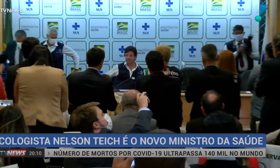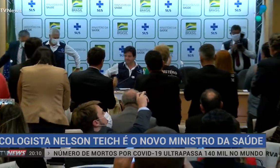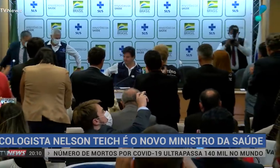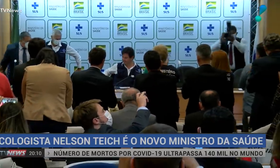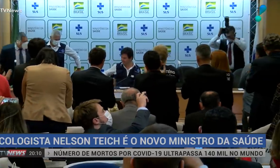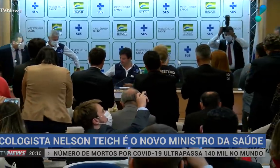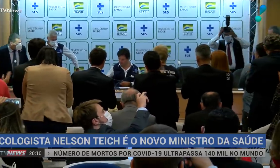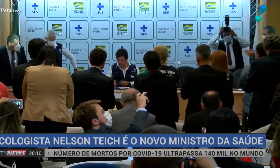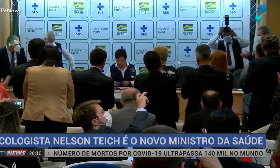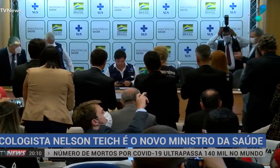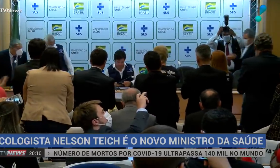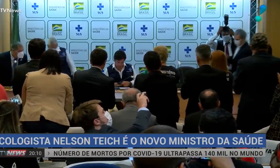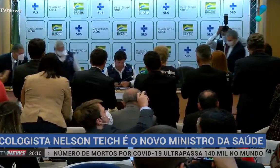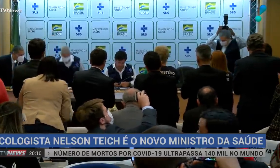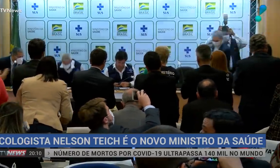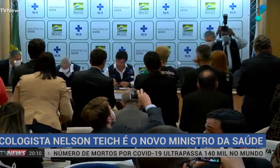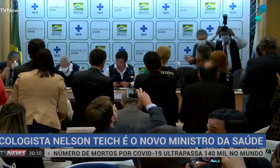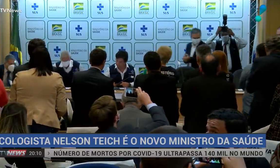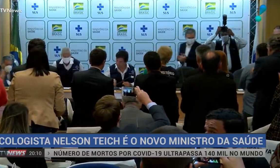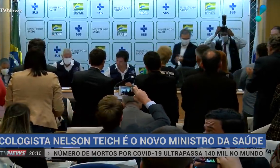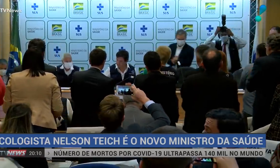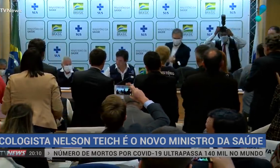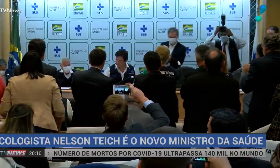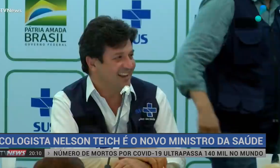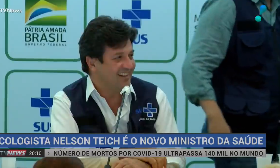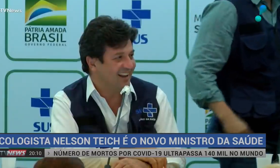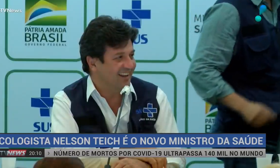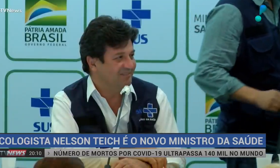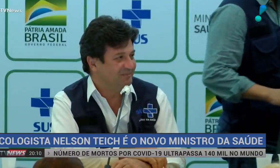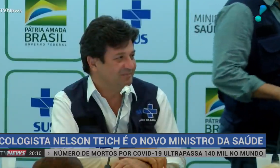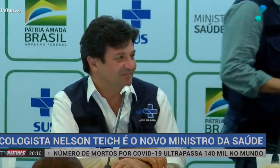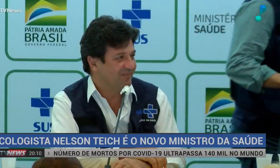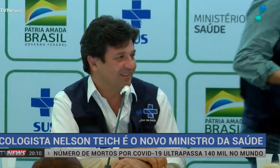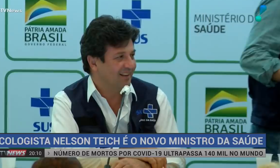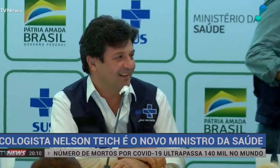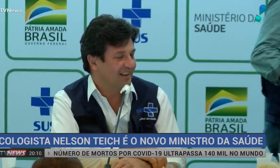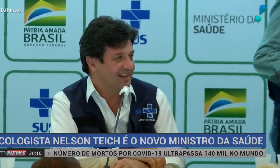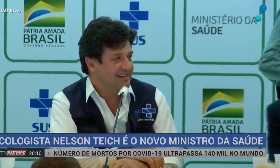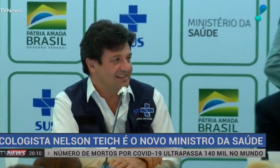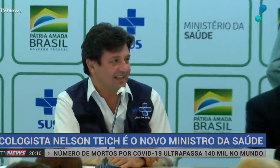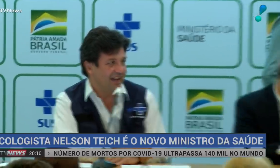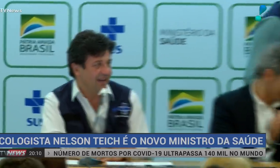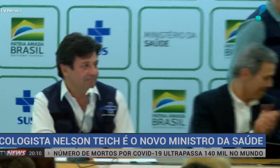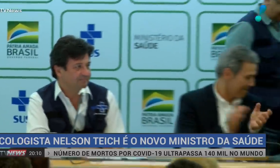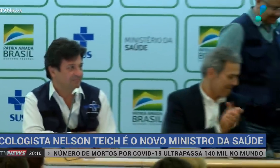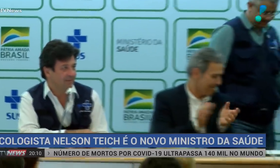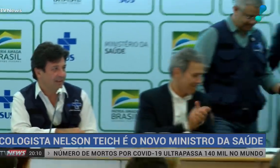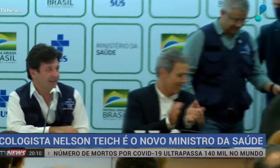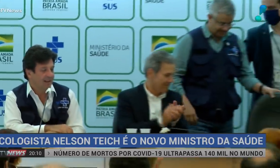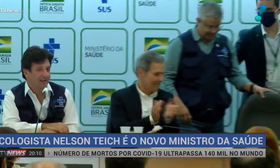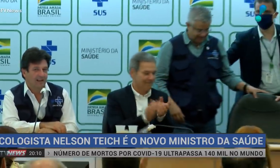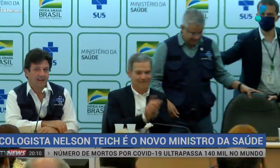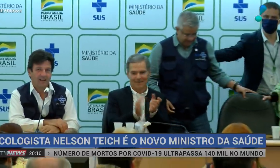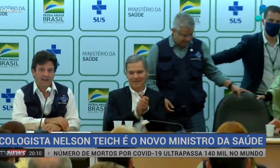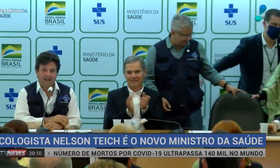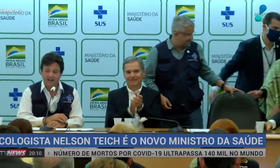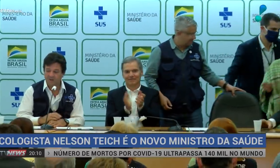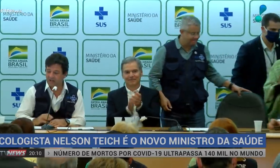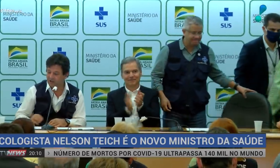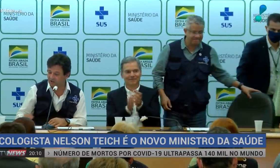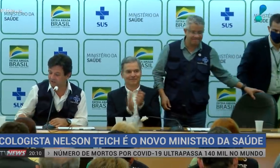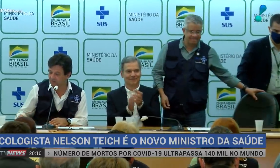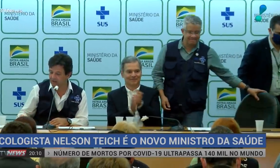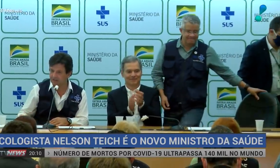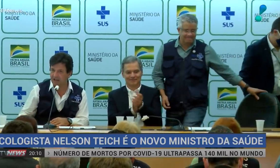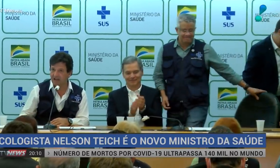ministro da Saúde, Nelson Teich. No meio da tarde, Mandetta foi chamado ao Palácio do Planalto e comunicado da demissão. Ao